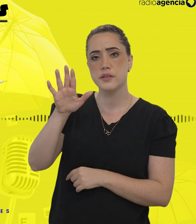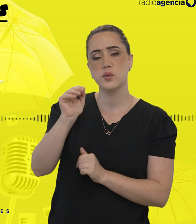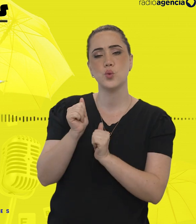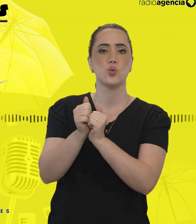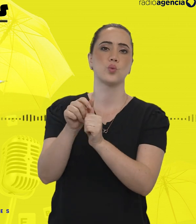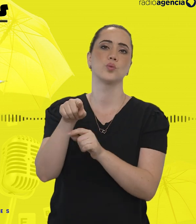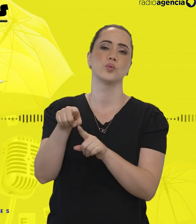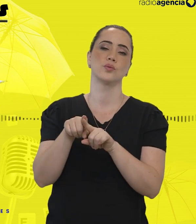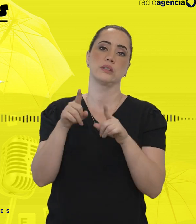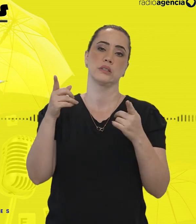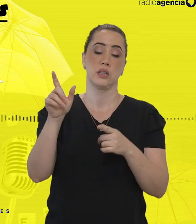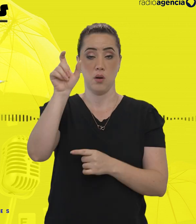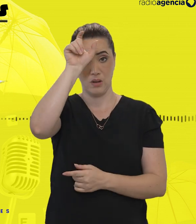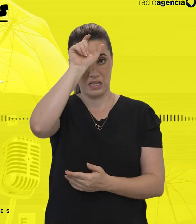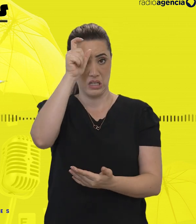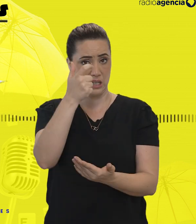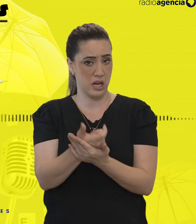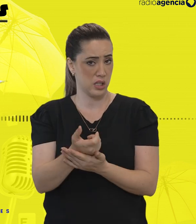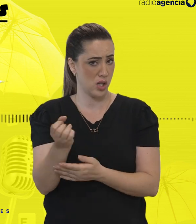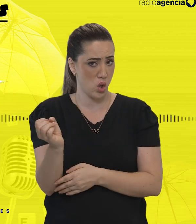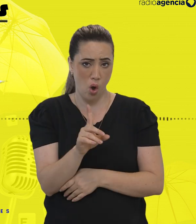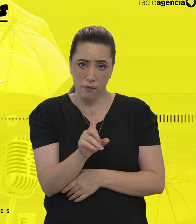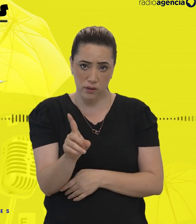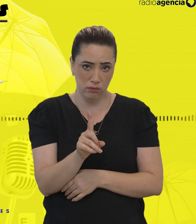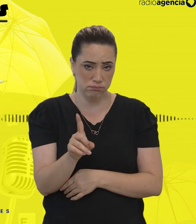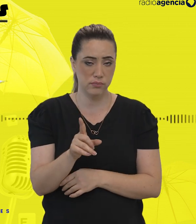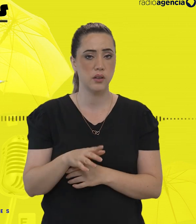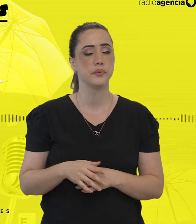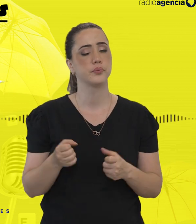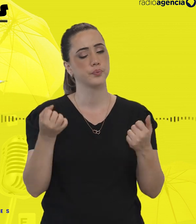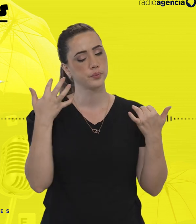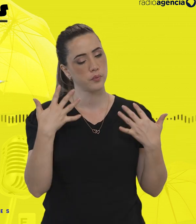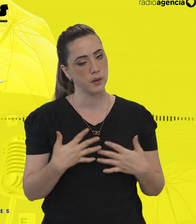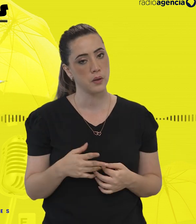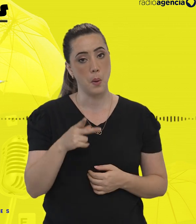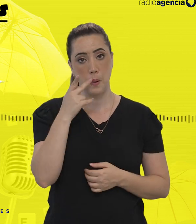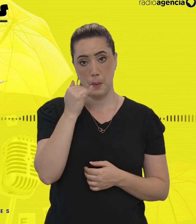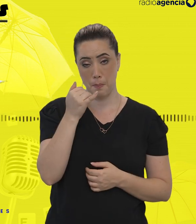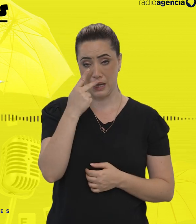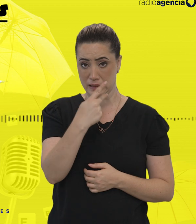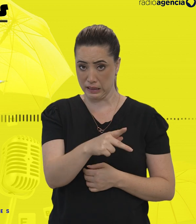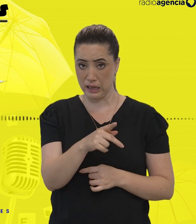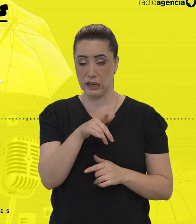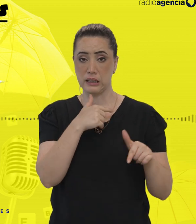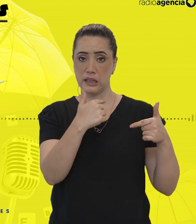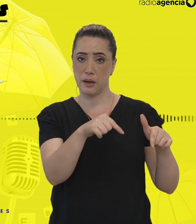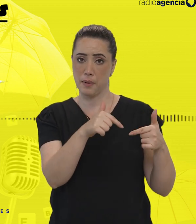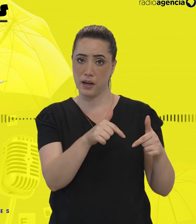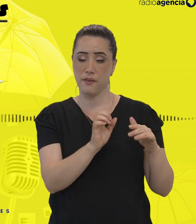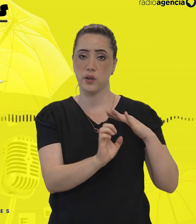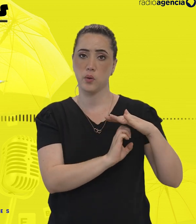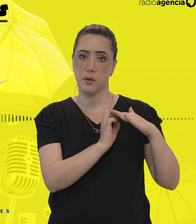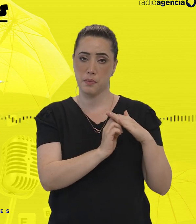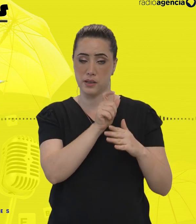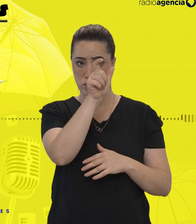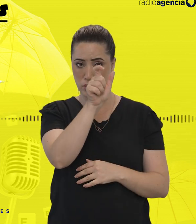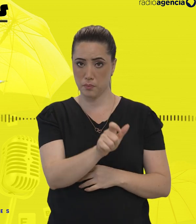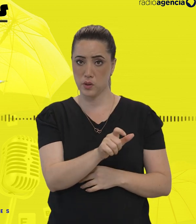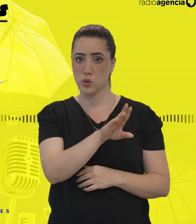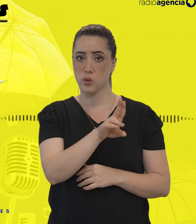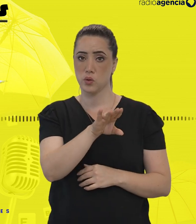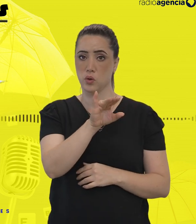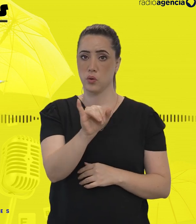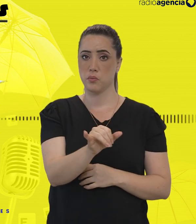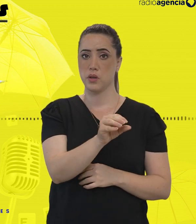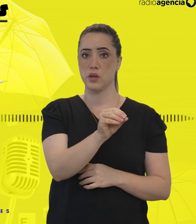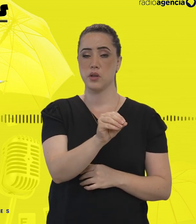Logo, a dislexia não era nenhuma novidade. A gente explica. O pai da Maria Eugênia trabalhava na empresa de um senhor chamado Jorge